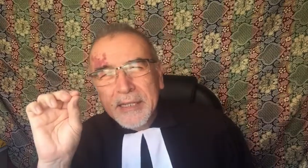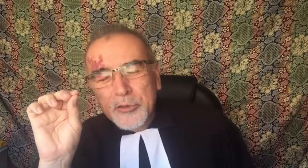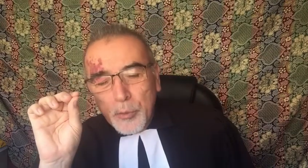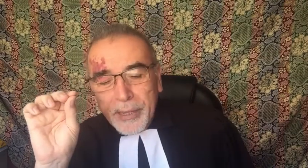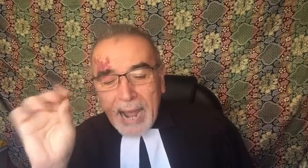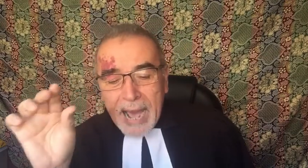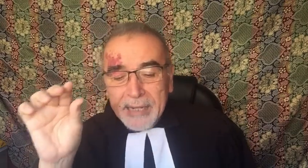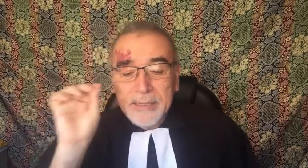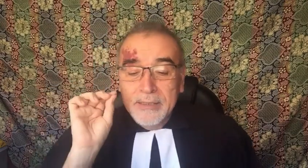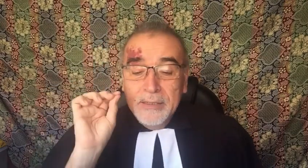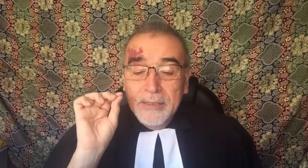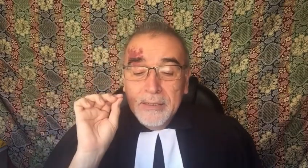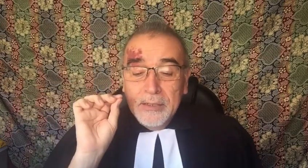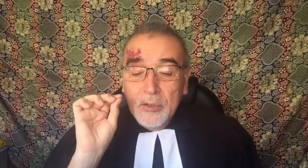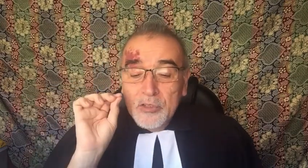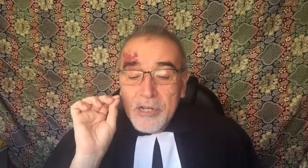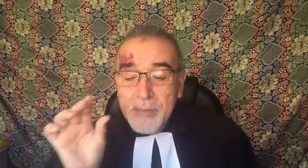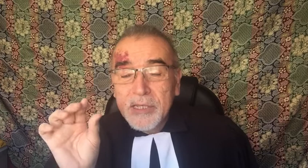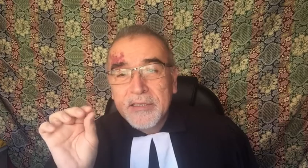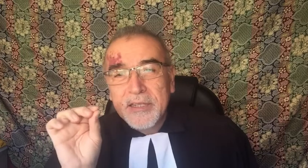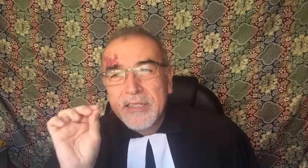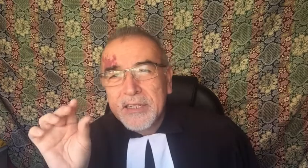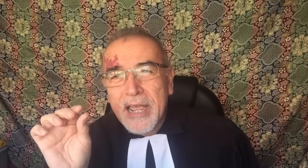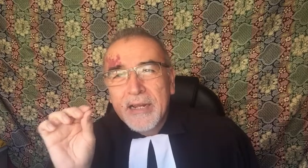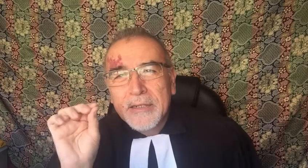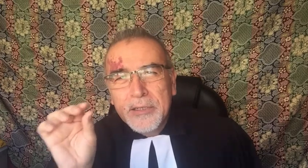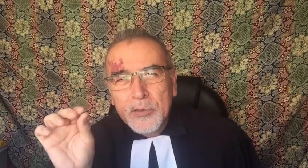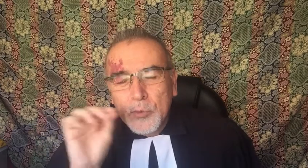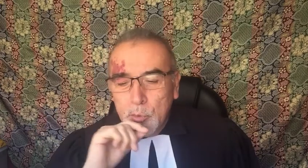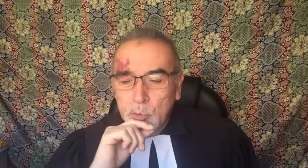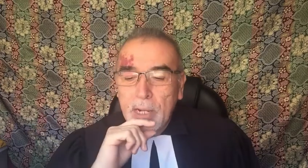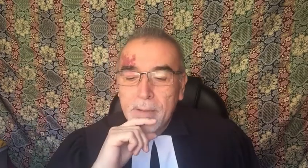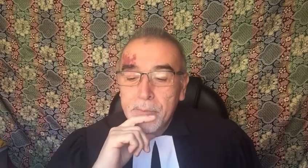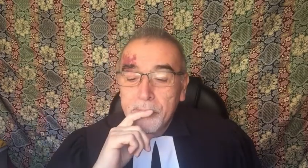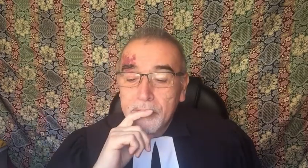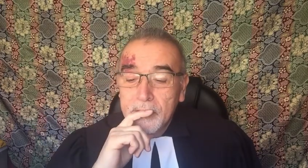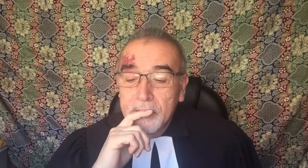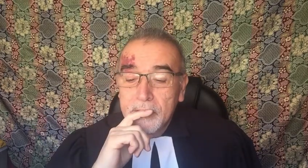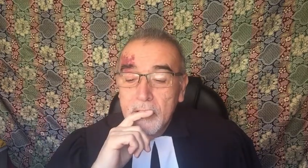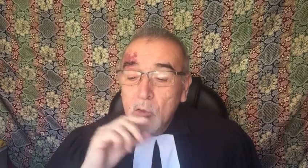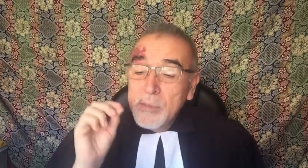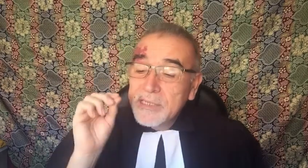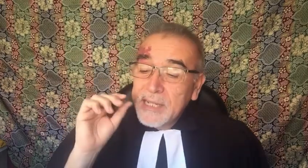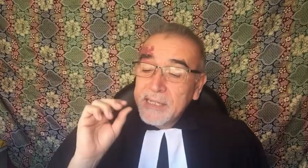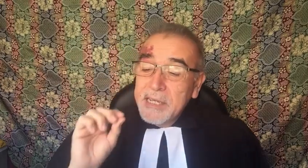superar los límites de Israel y su cultura, un mensaje que quiere